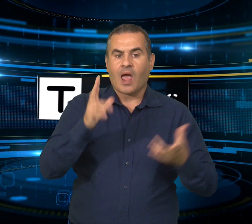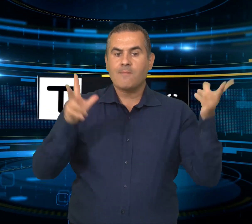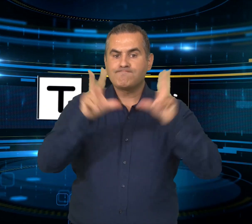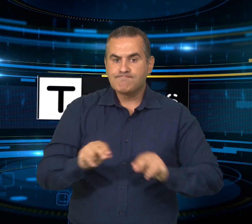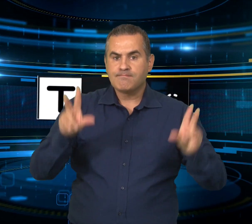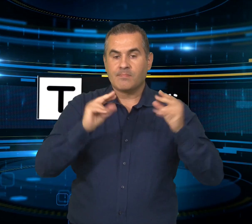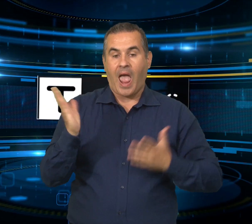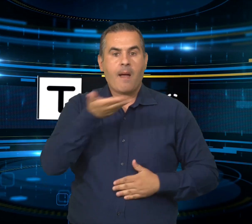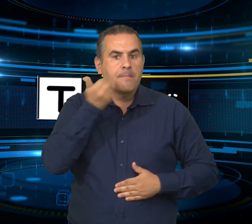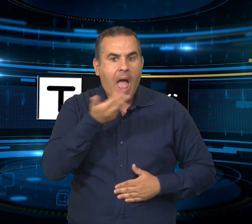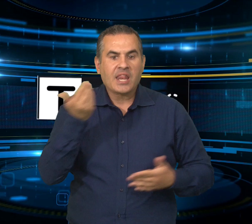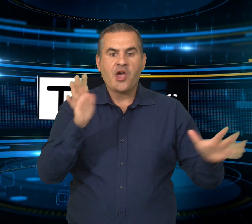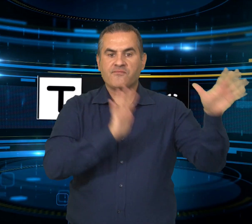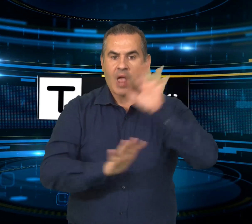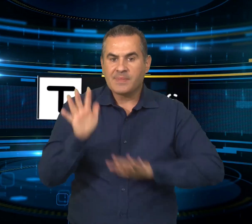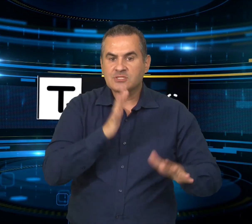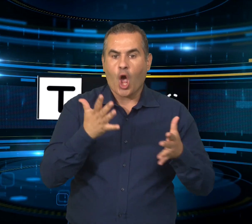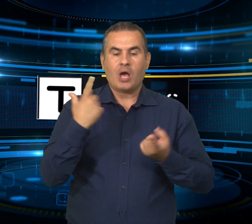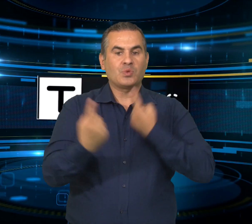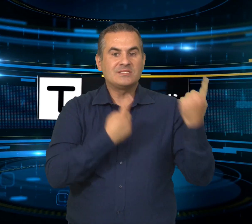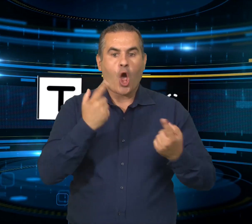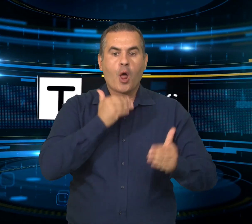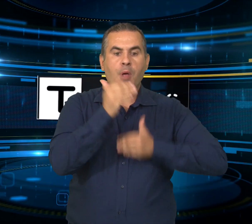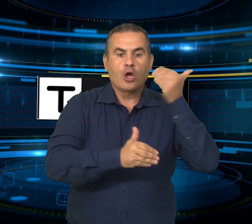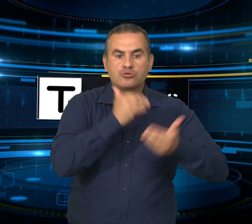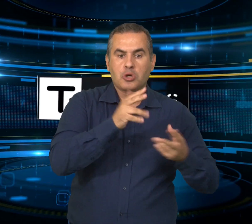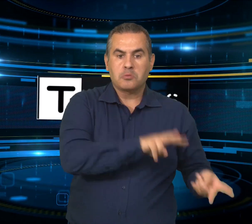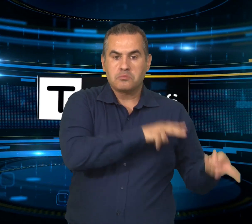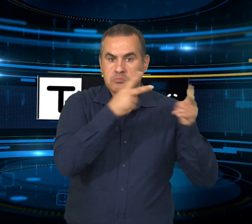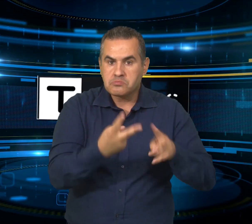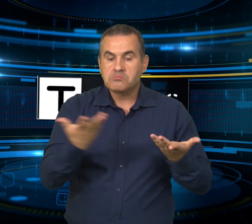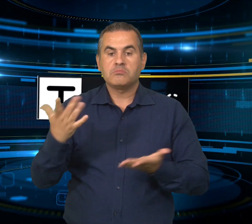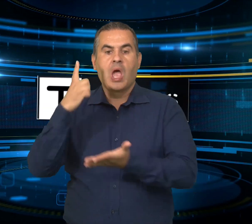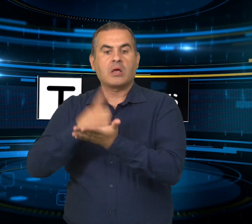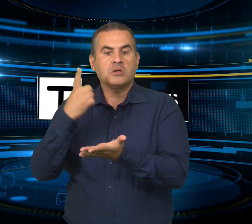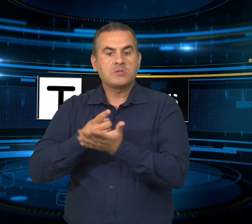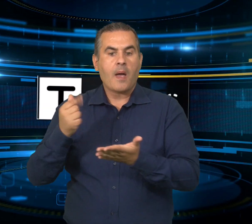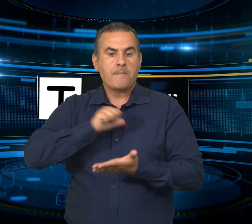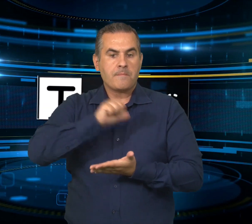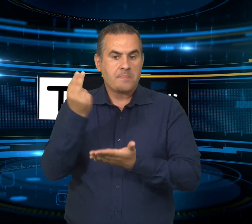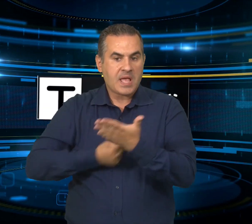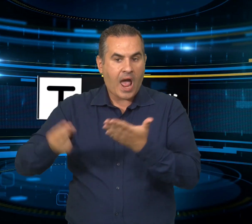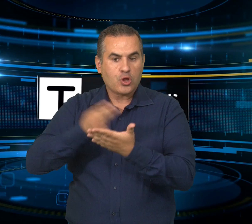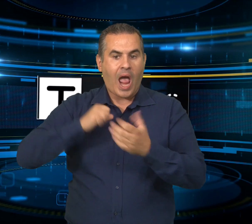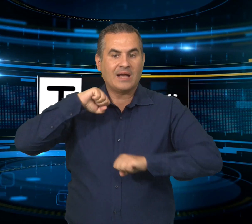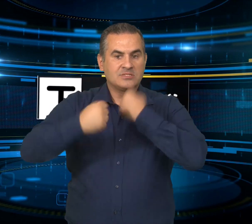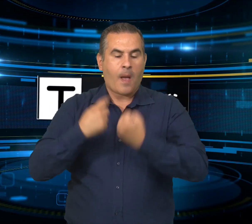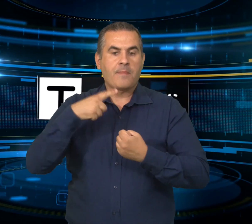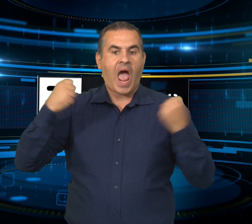procedure di passaggio e del necessario piano di azione per le attività di gestione A sottolinearli i consiglieri di opposizione di Zeta Bidoni, Natascia De